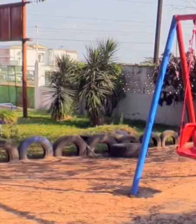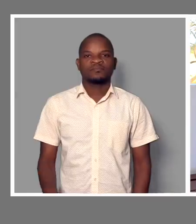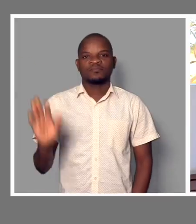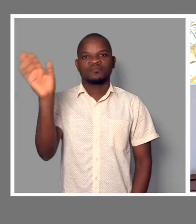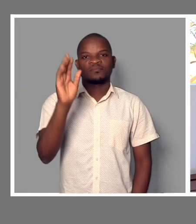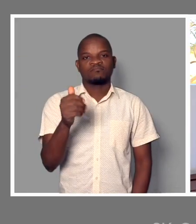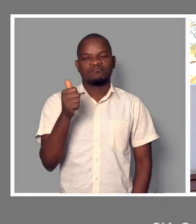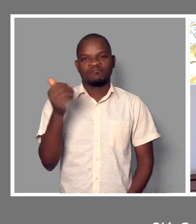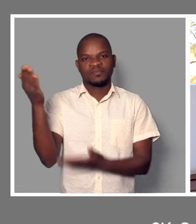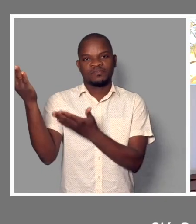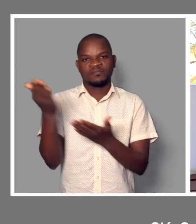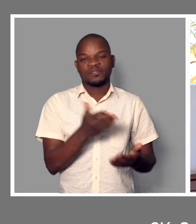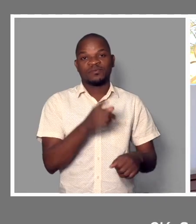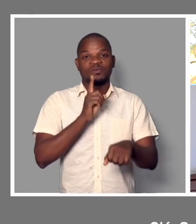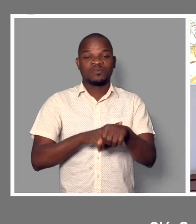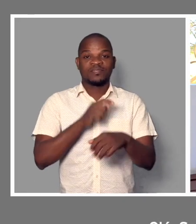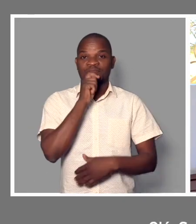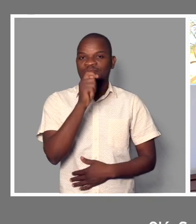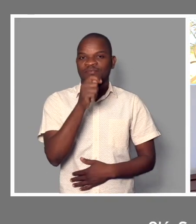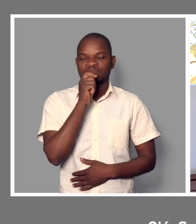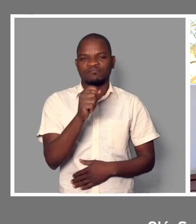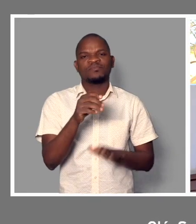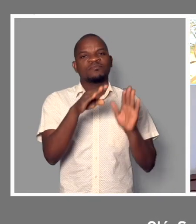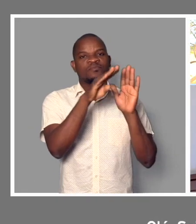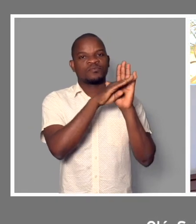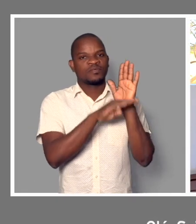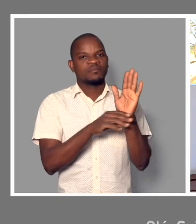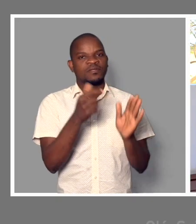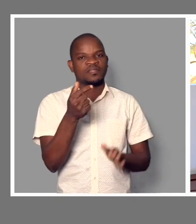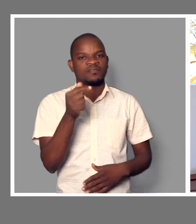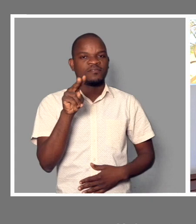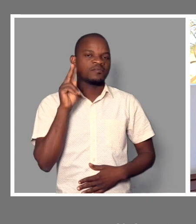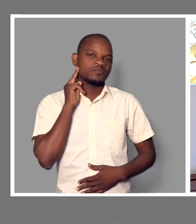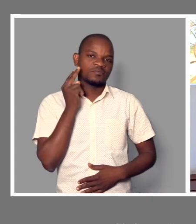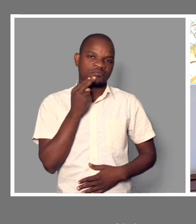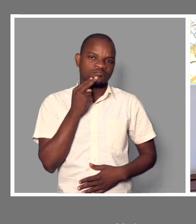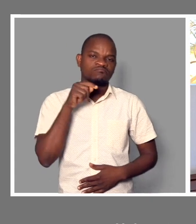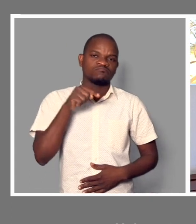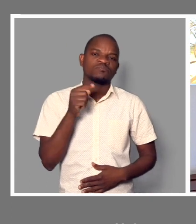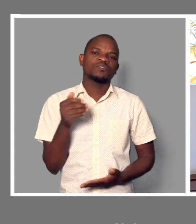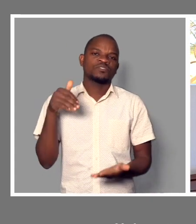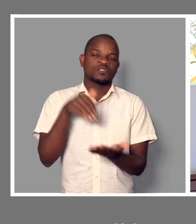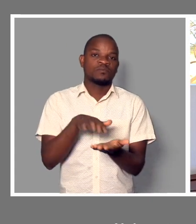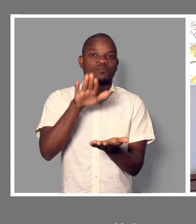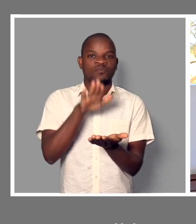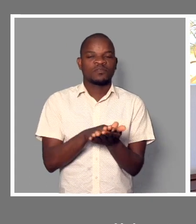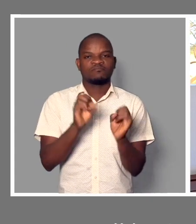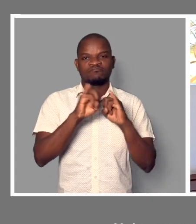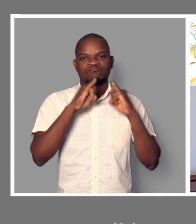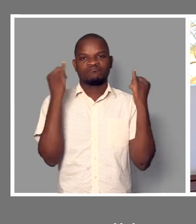Olá, sejam bem-vindos ao espaço de entrevista no programa da TV Surdo. Hoje estamos no Centro de Acolhimento do Tom